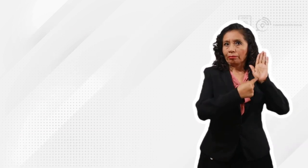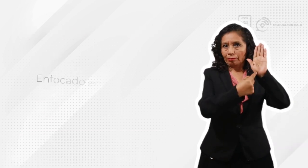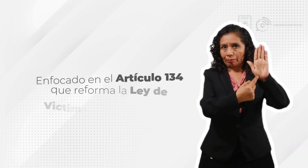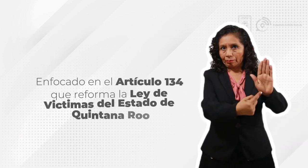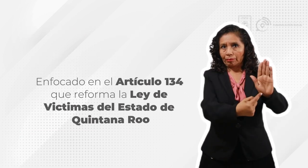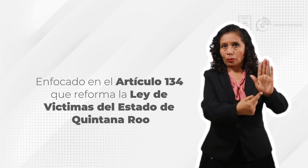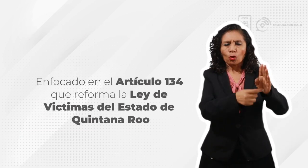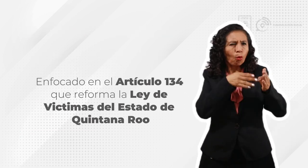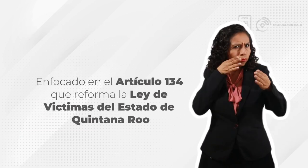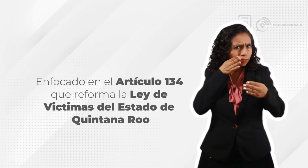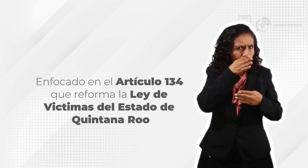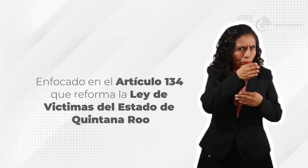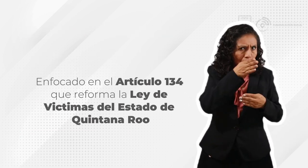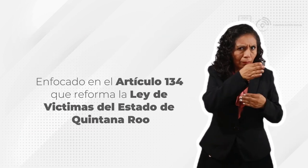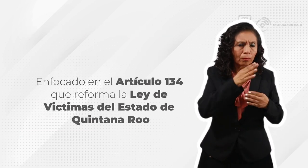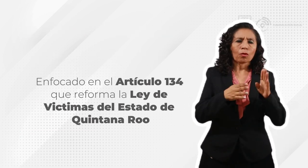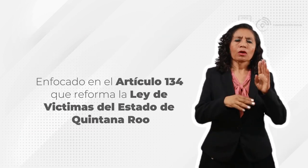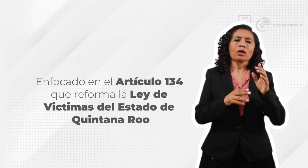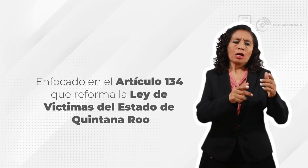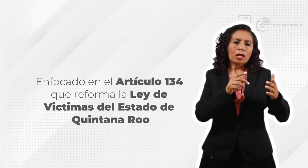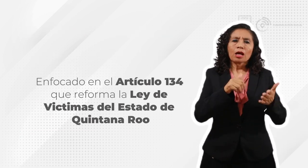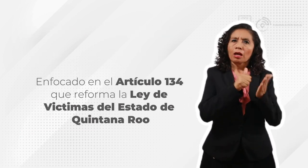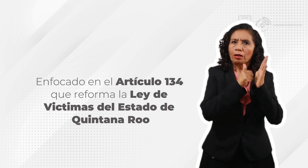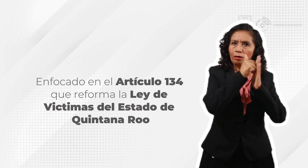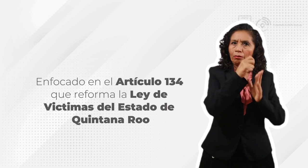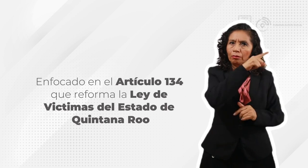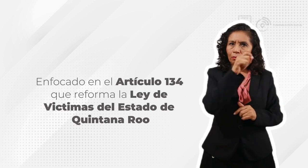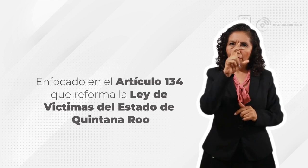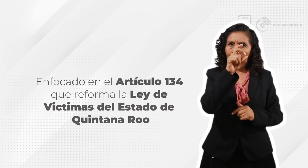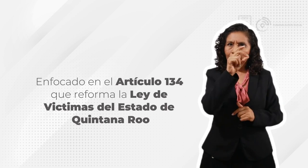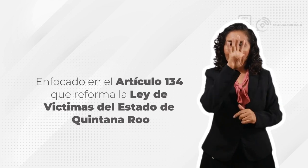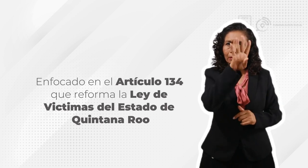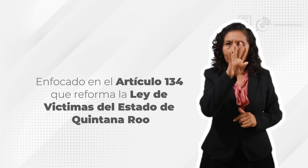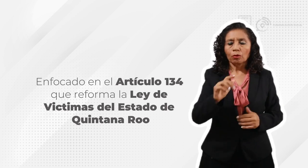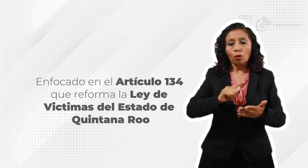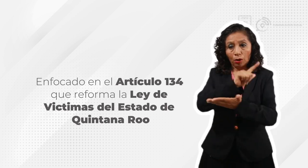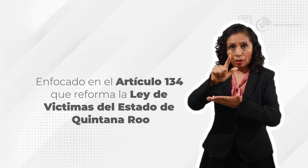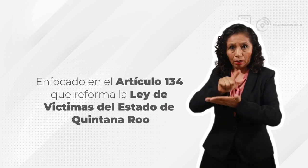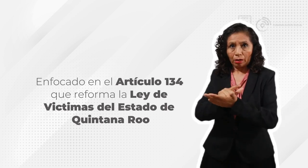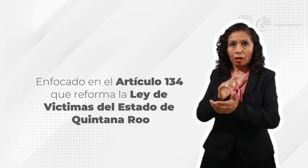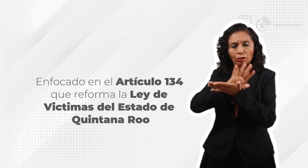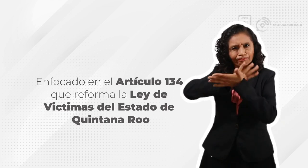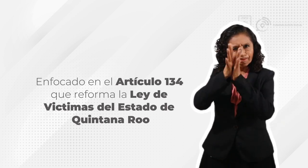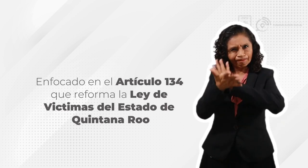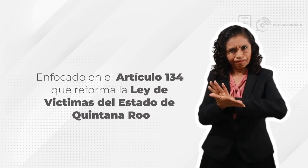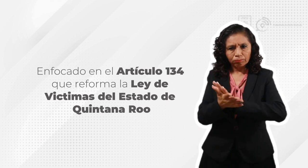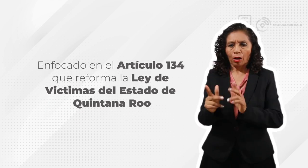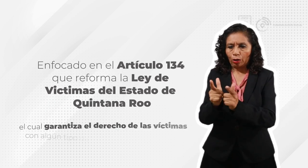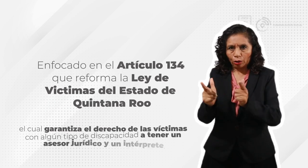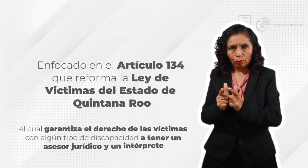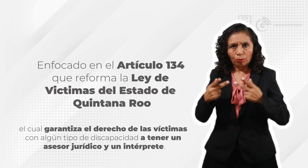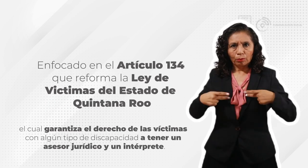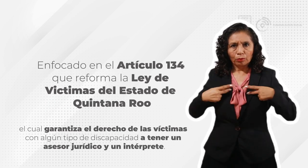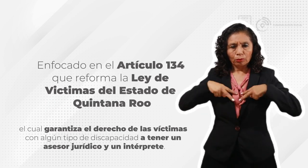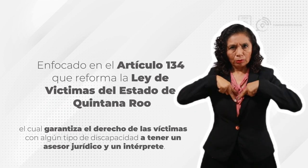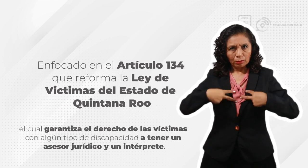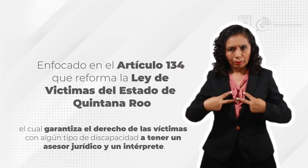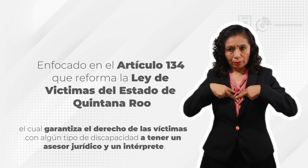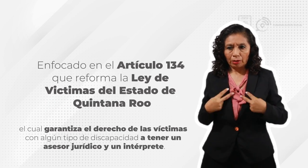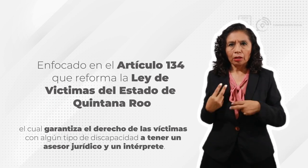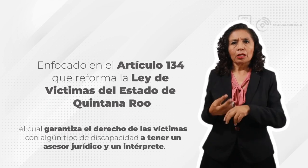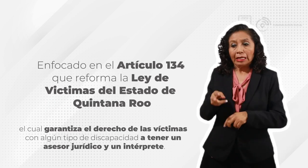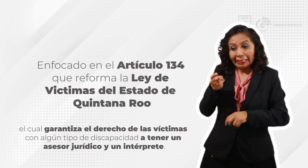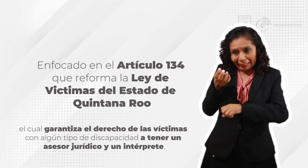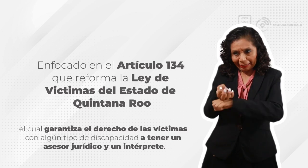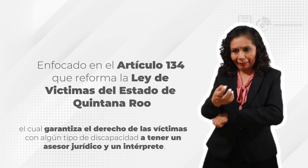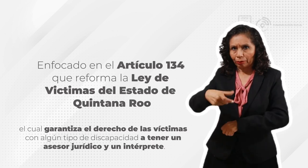con un enfoque especial en el artículo 134 que reforma la Ley de Víctimas del Estado de Quintana Roo, el cual garantiza